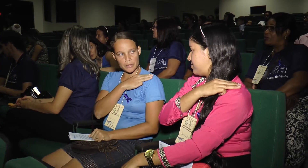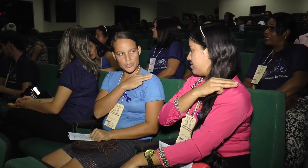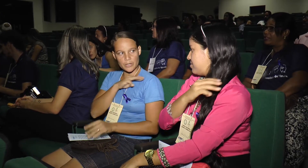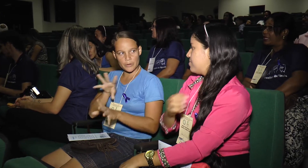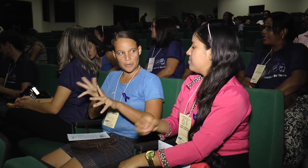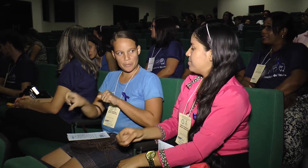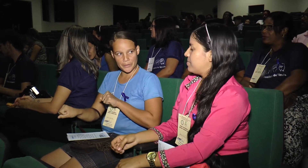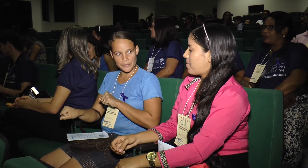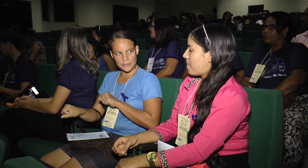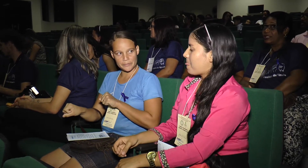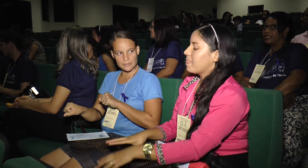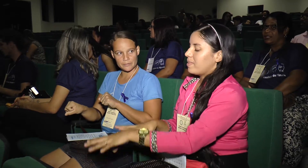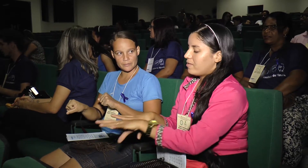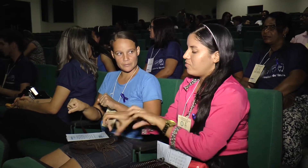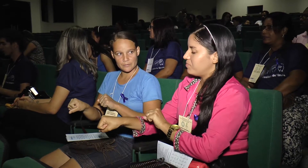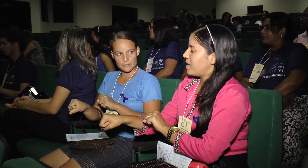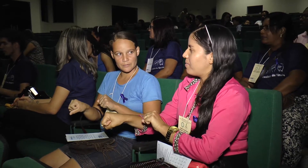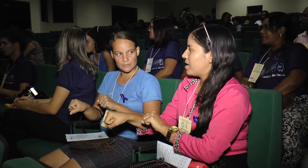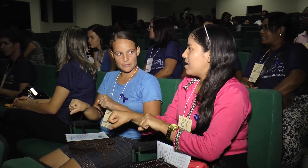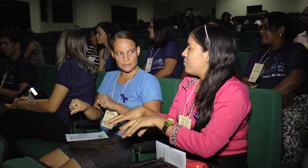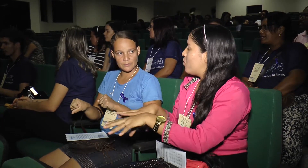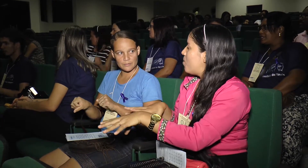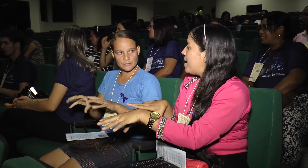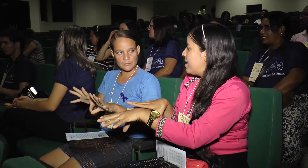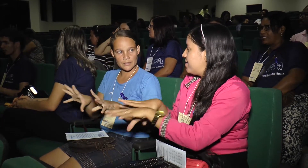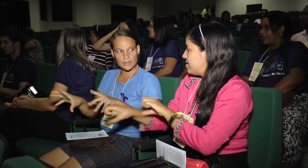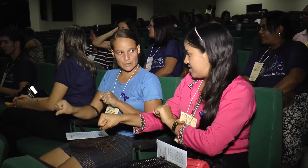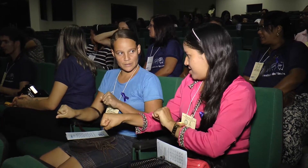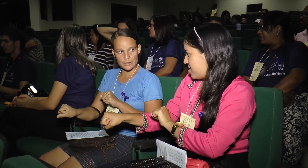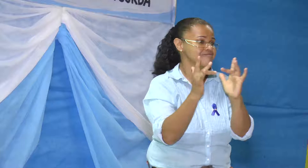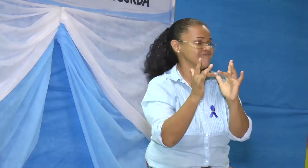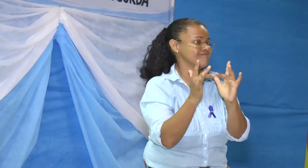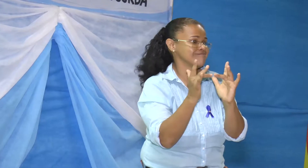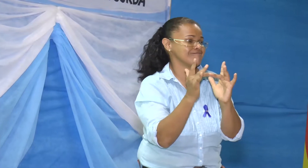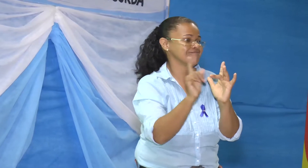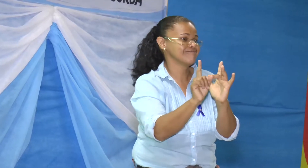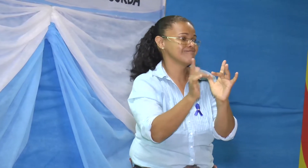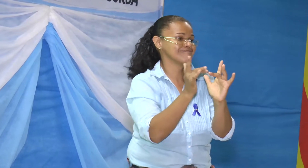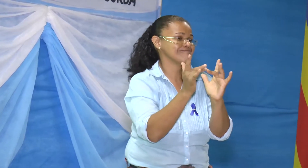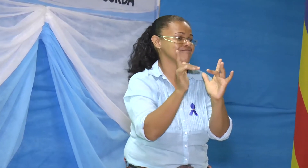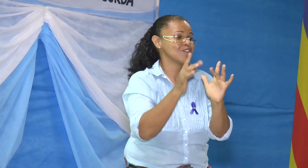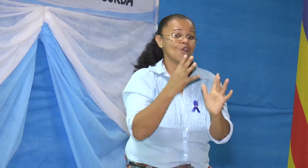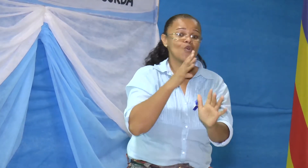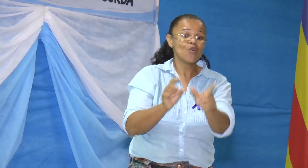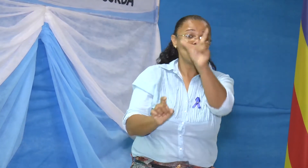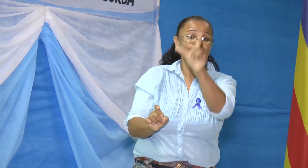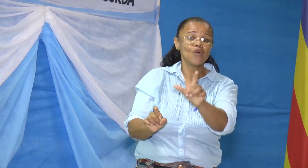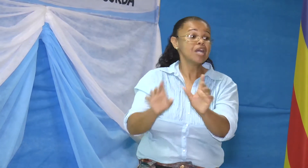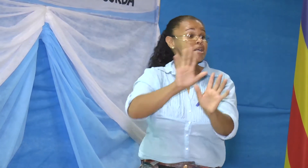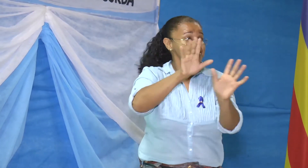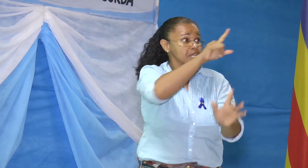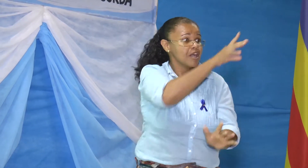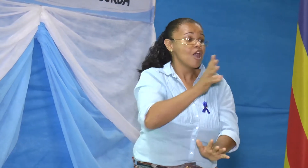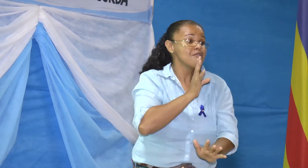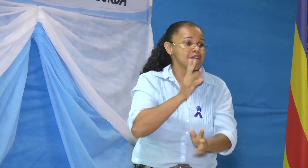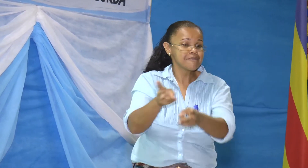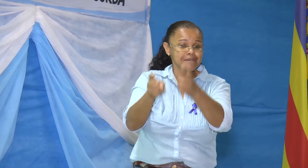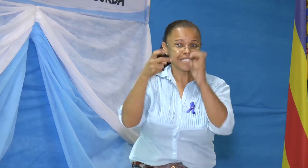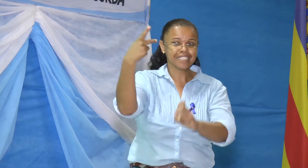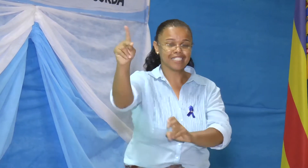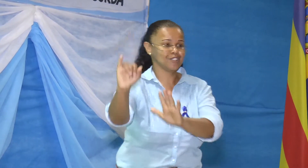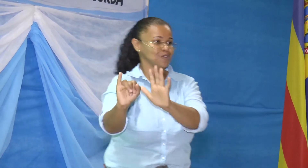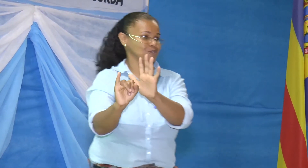brasileira de sinais é usada pela maioria dos surdos Cíntia Gomes Soares é surda,